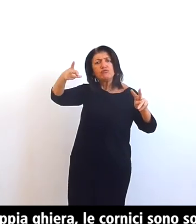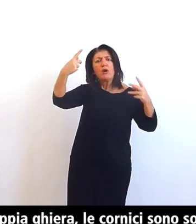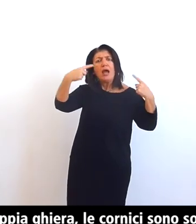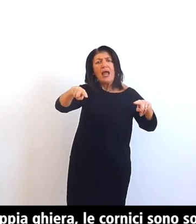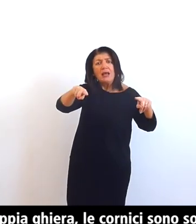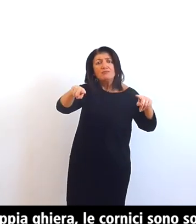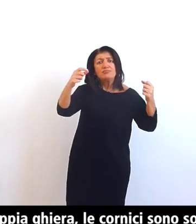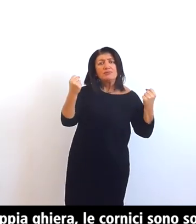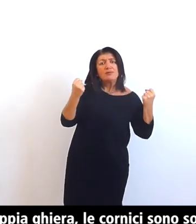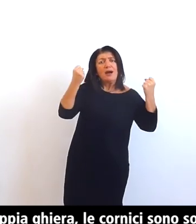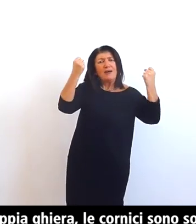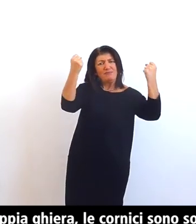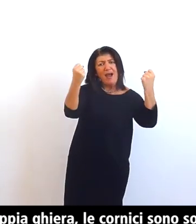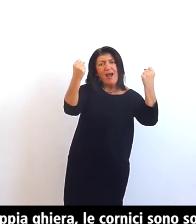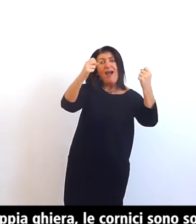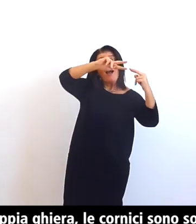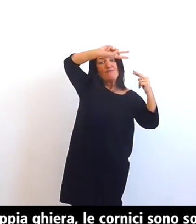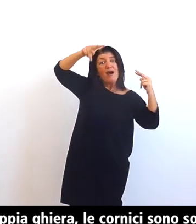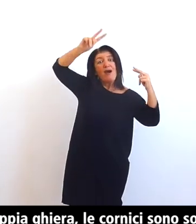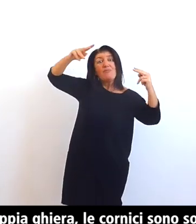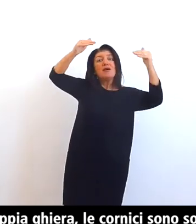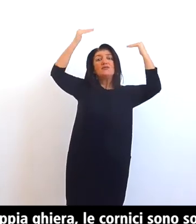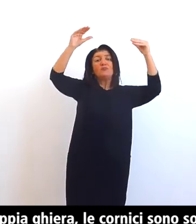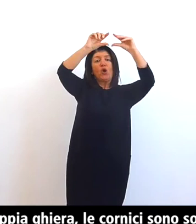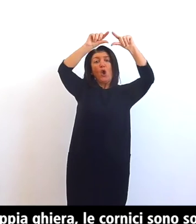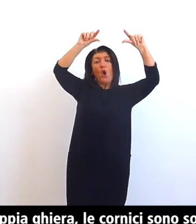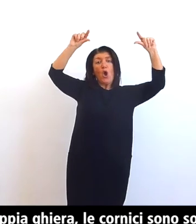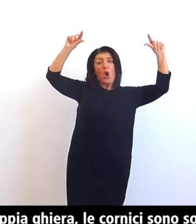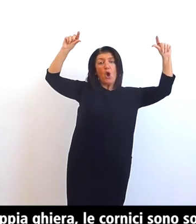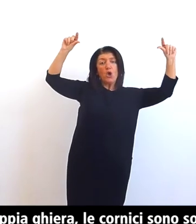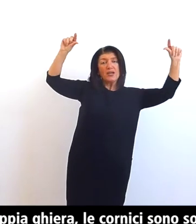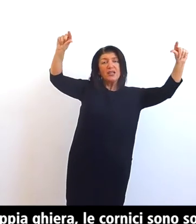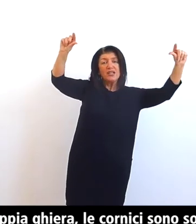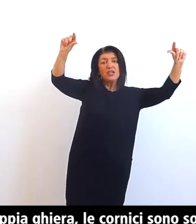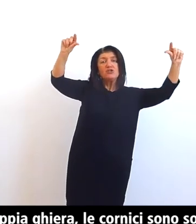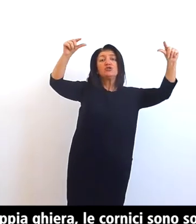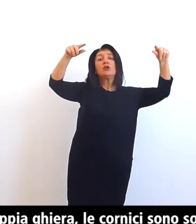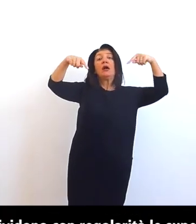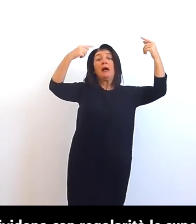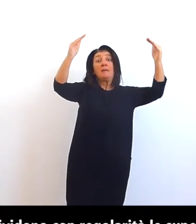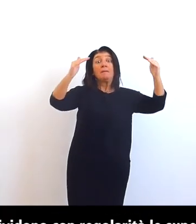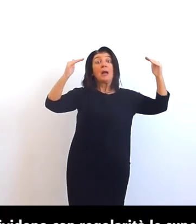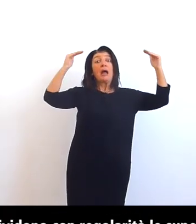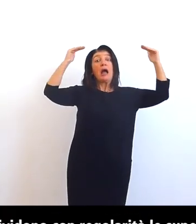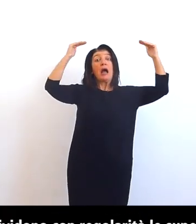analoghi a quelli della facciata sottili le sene dividono con regolarità le superfici